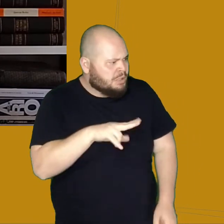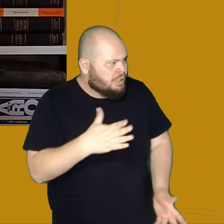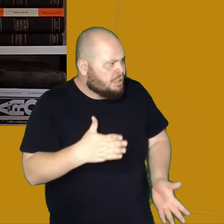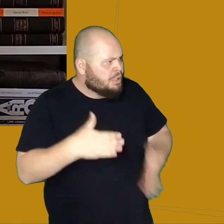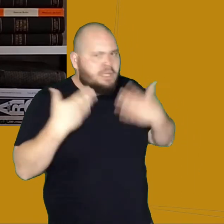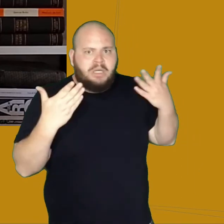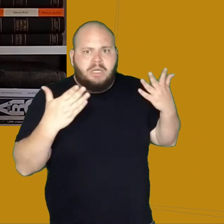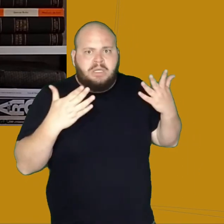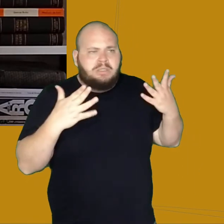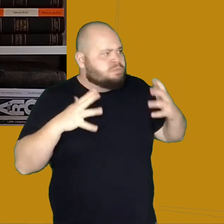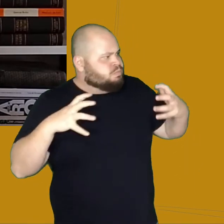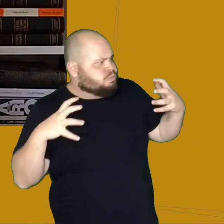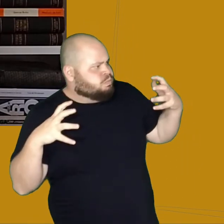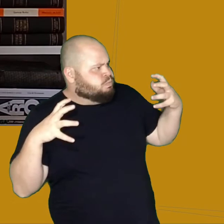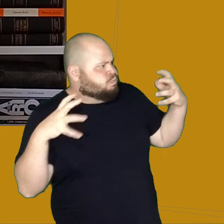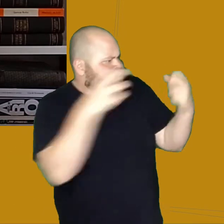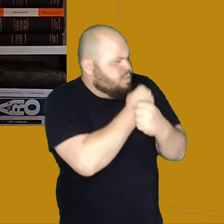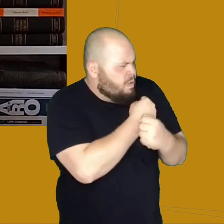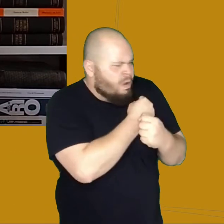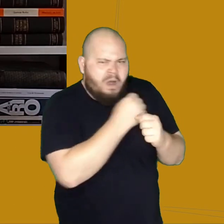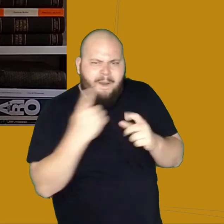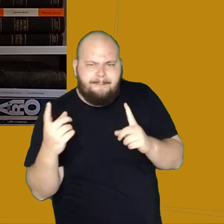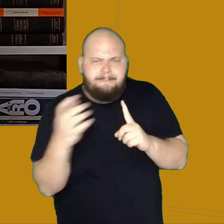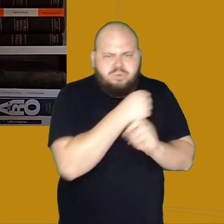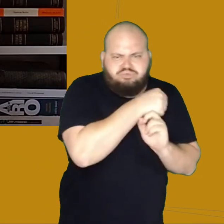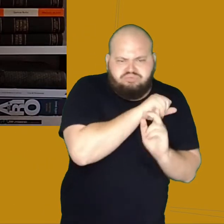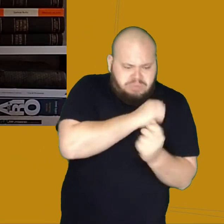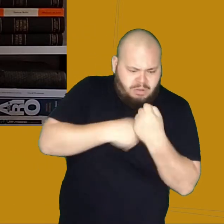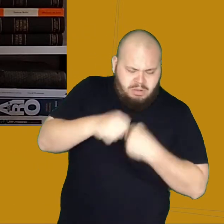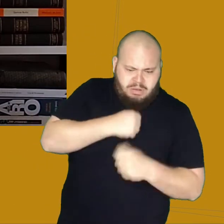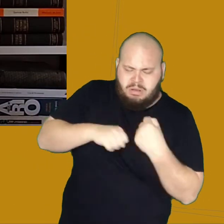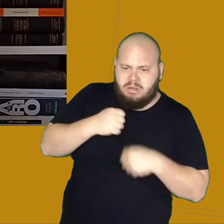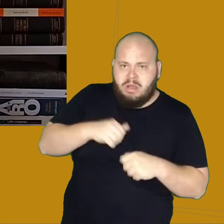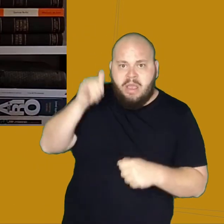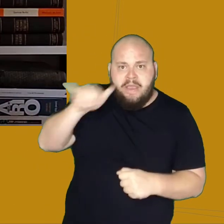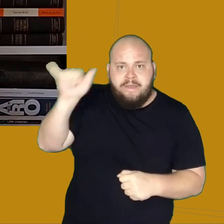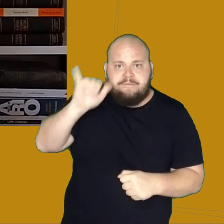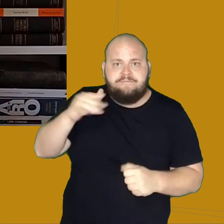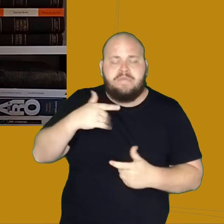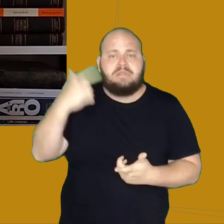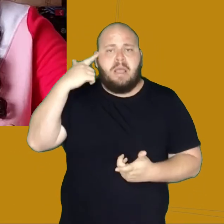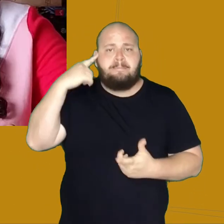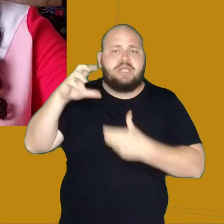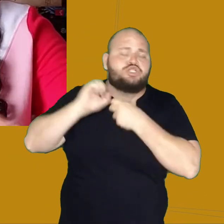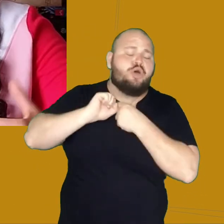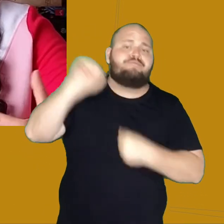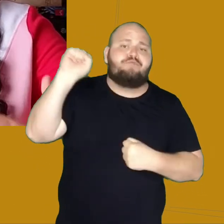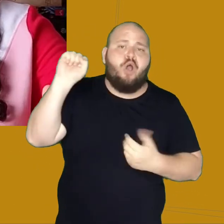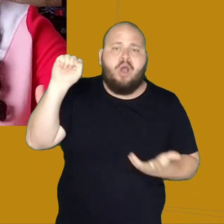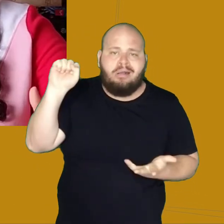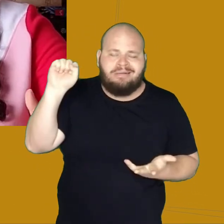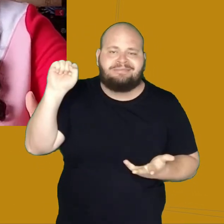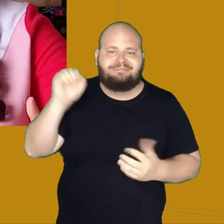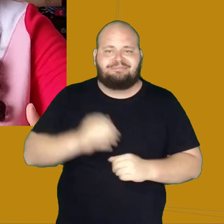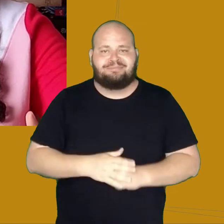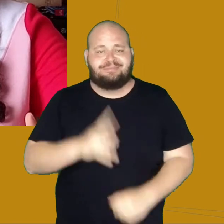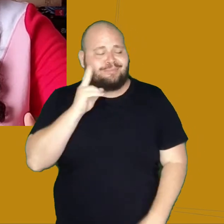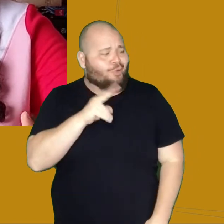Desembargador estava tentando se enforcar, e pulou em cima dele para tentar evitar que ele se matasse. Ao ver o Desembargador todo vestido de preto,